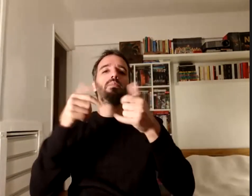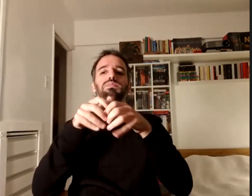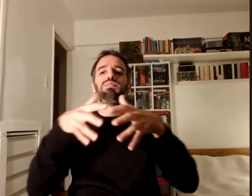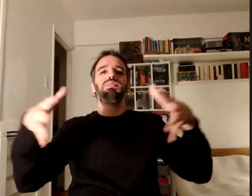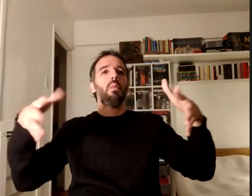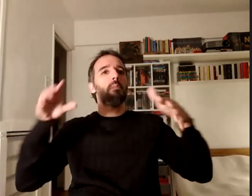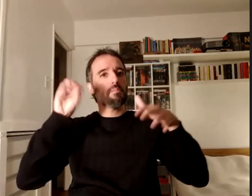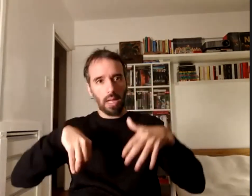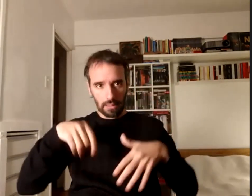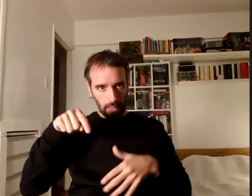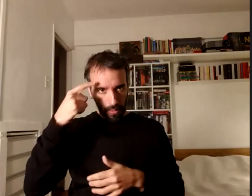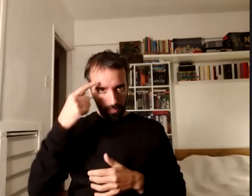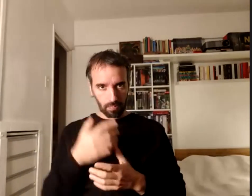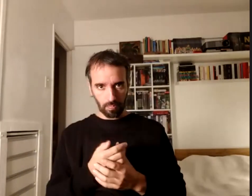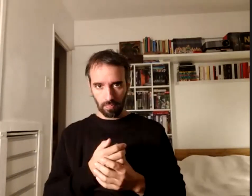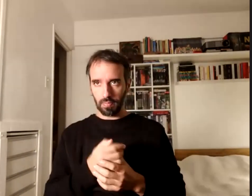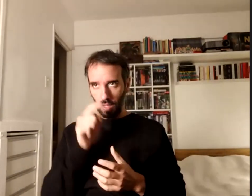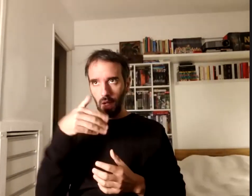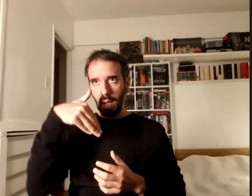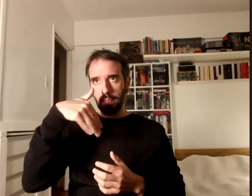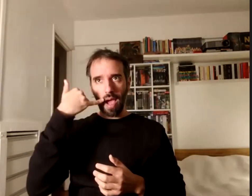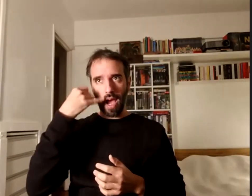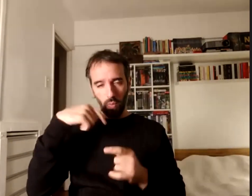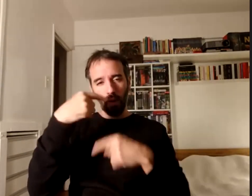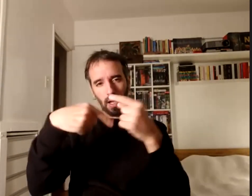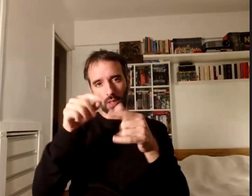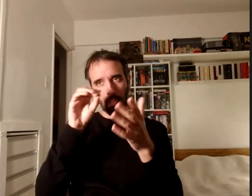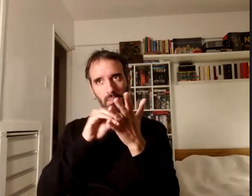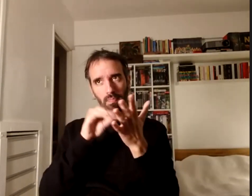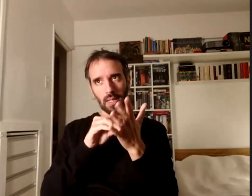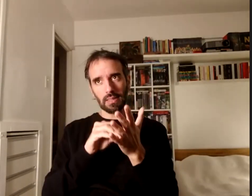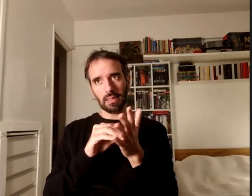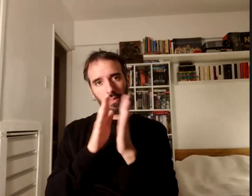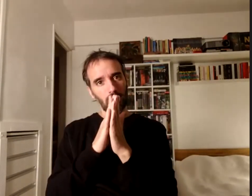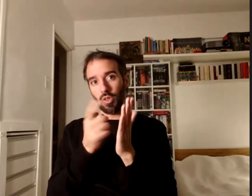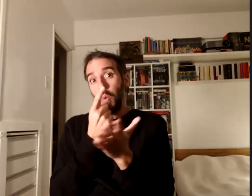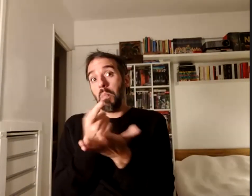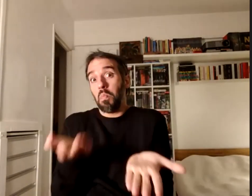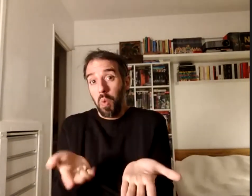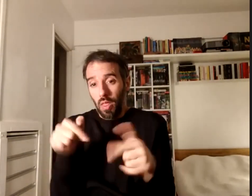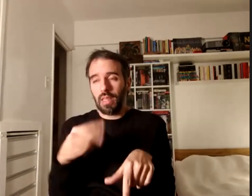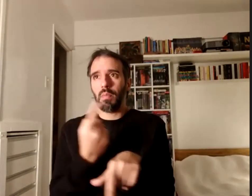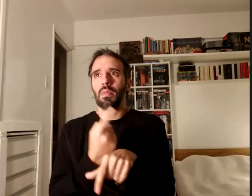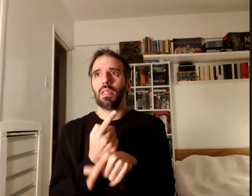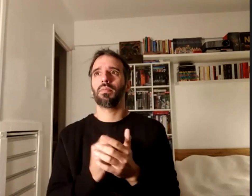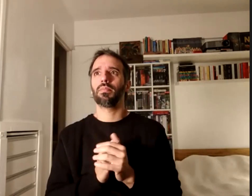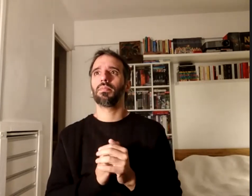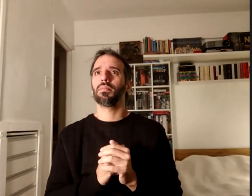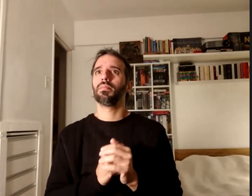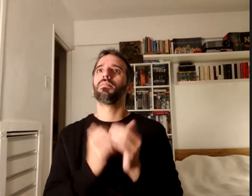ahora Majo se va a complejar más yo no puedo en este momento gracias Caro gracias